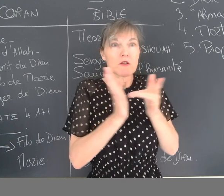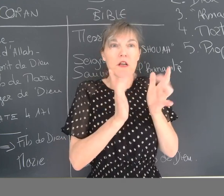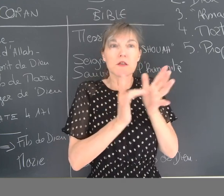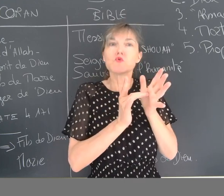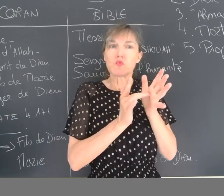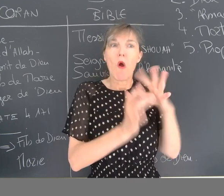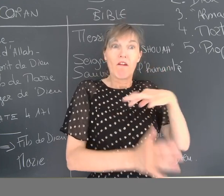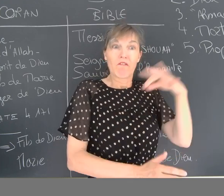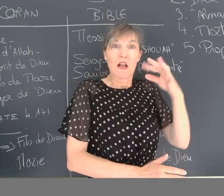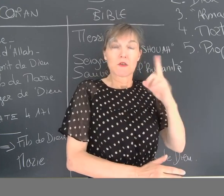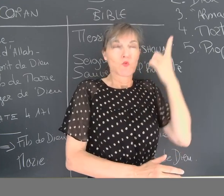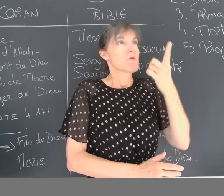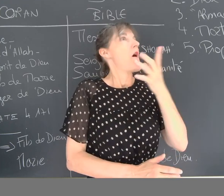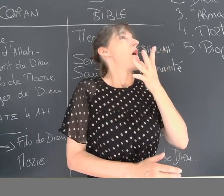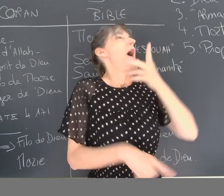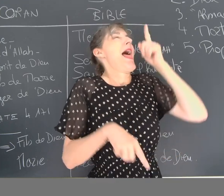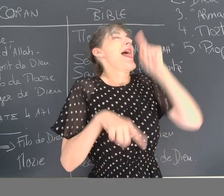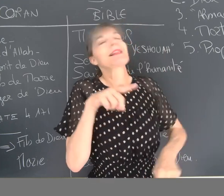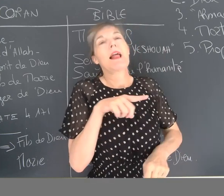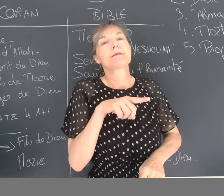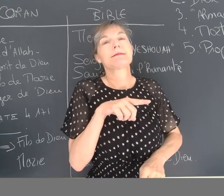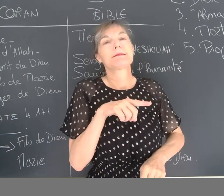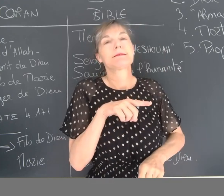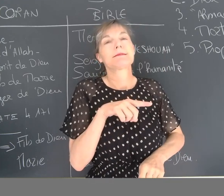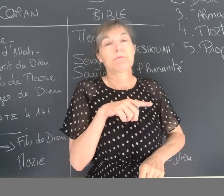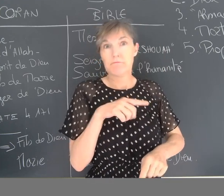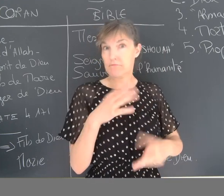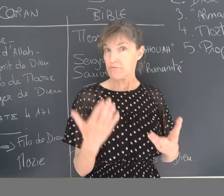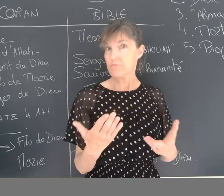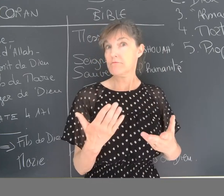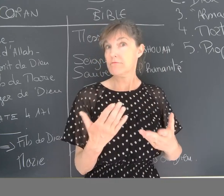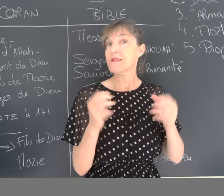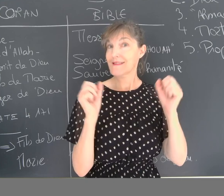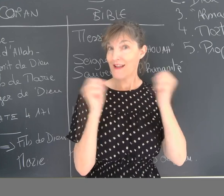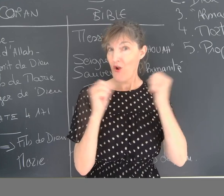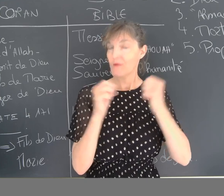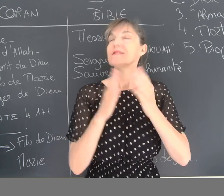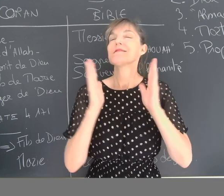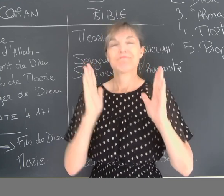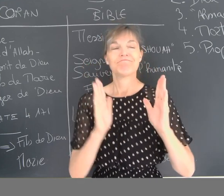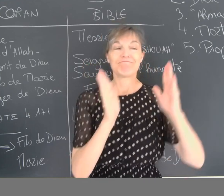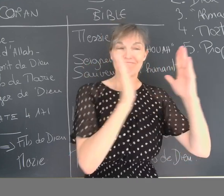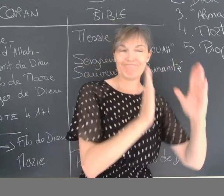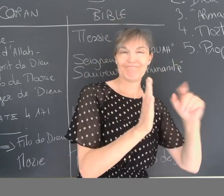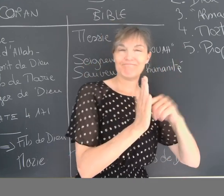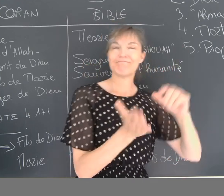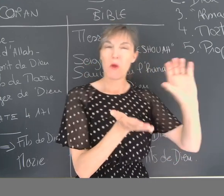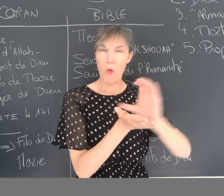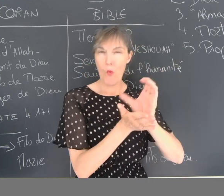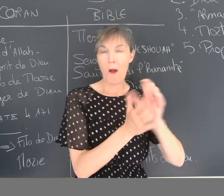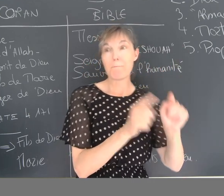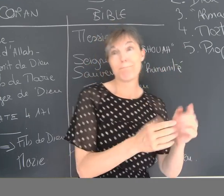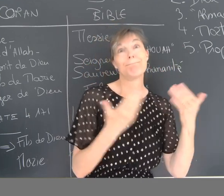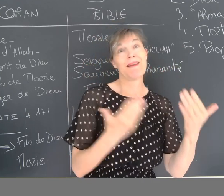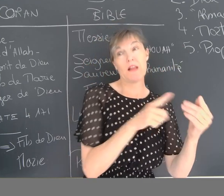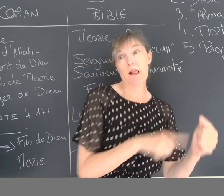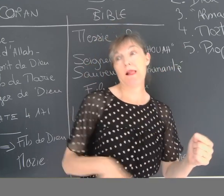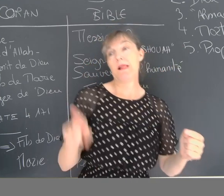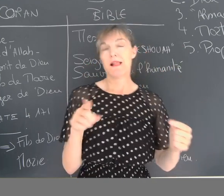péché très grave de dire que Jésus est le Fils de Dieu. C'est interdit d'avoir même cette pensée-là. Donc, ça, c'est le